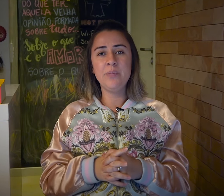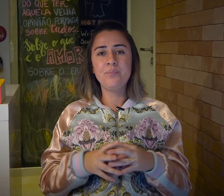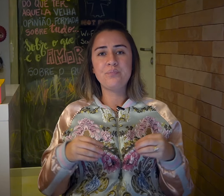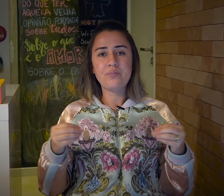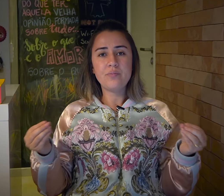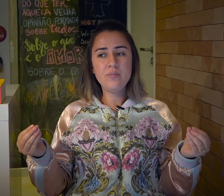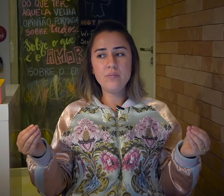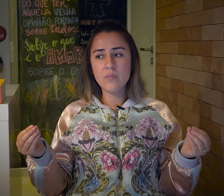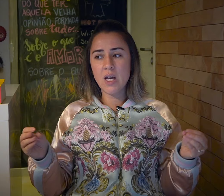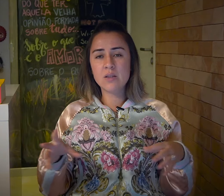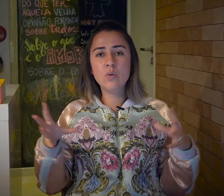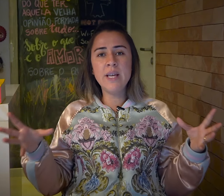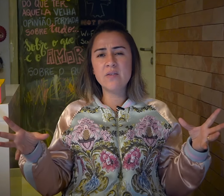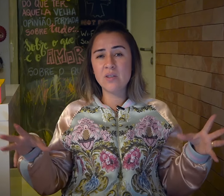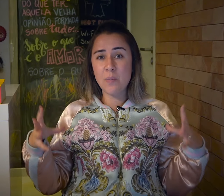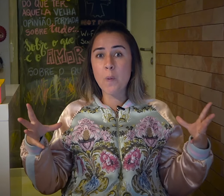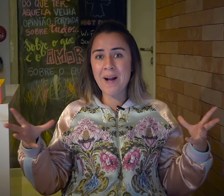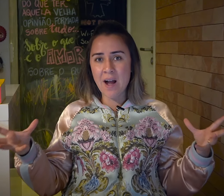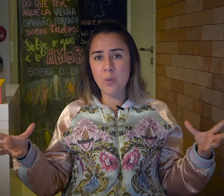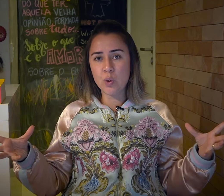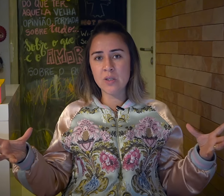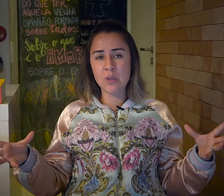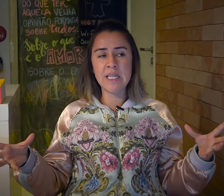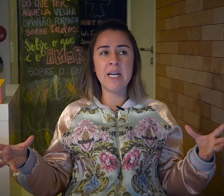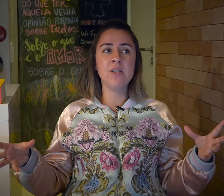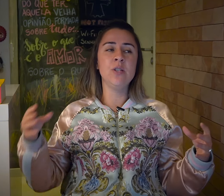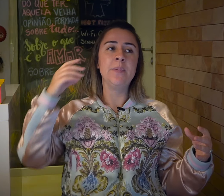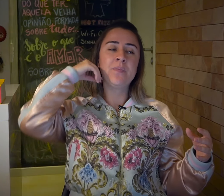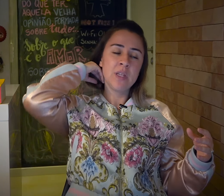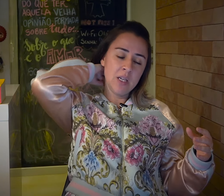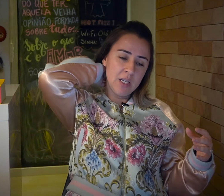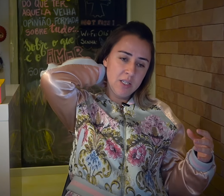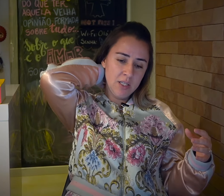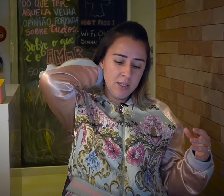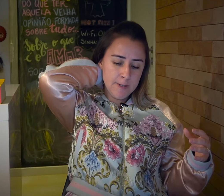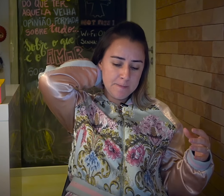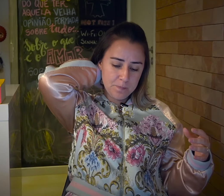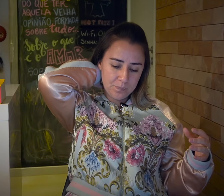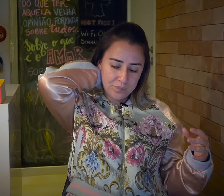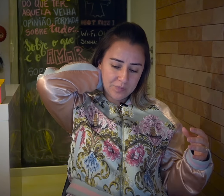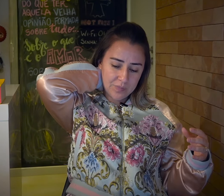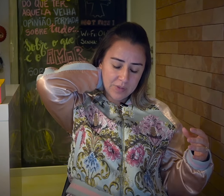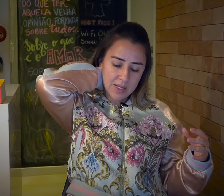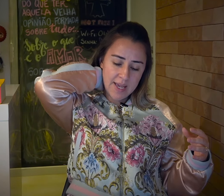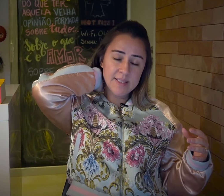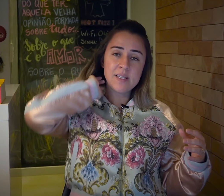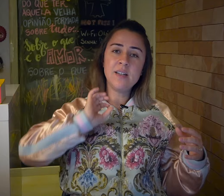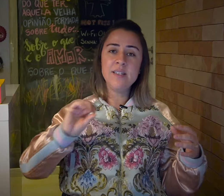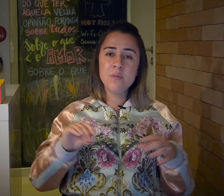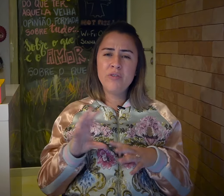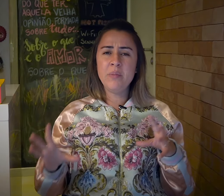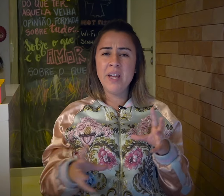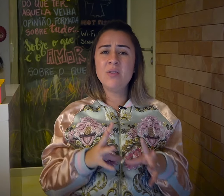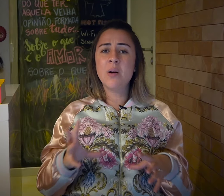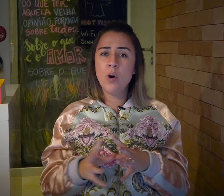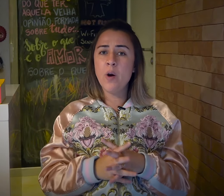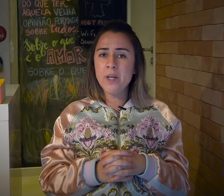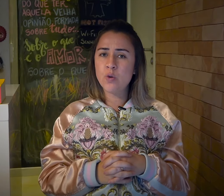a surdez fosse se propagar por toda a sociedade, né? E esse movimento acabou realmente